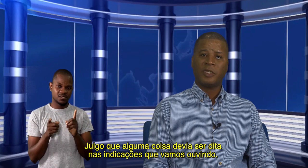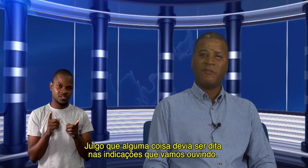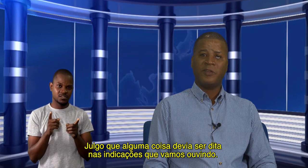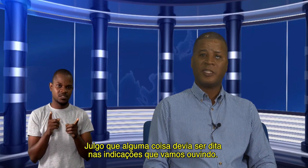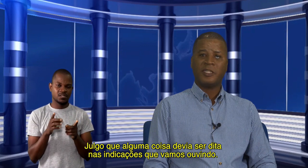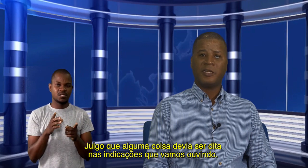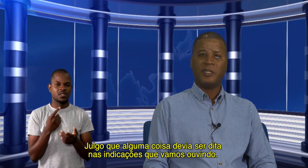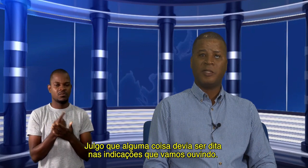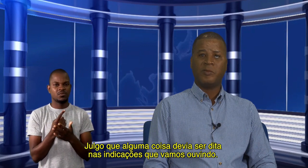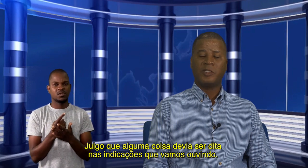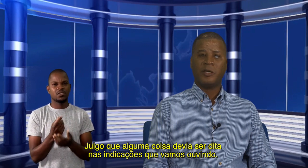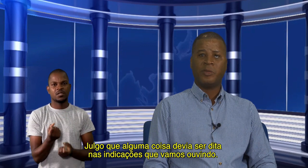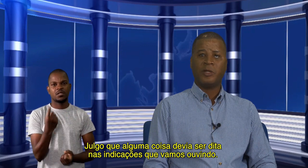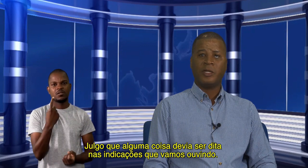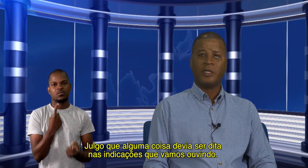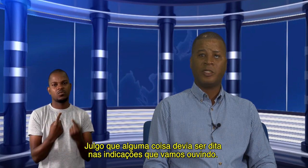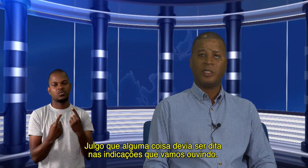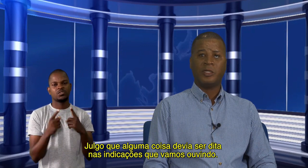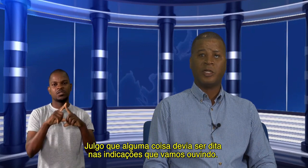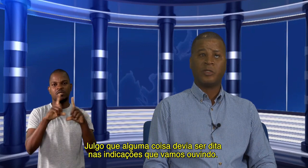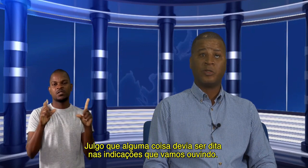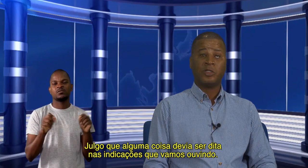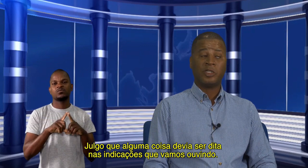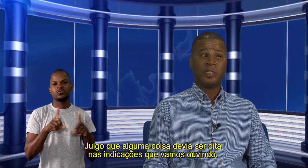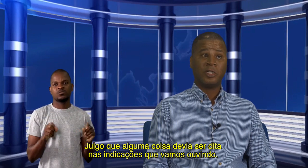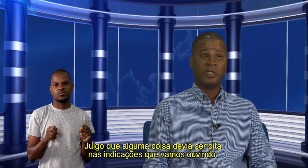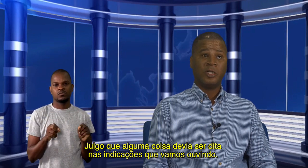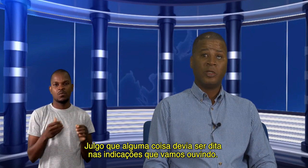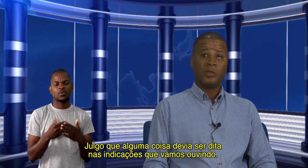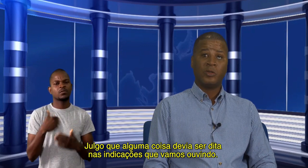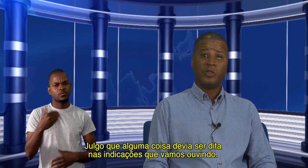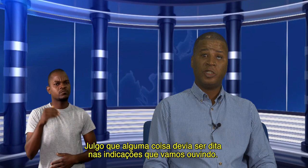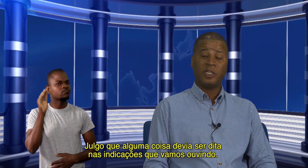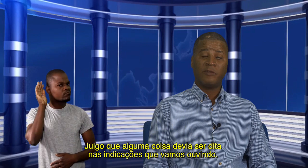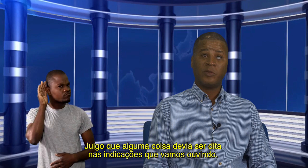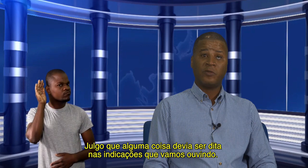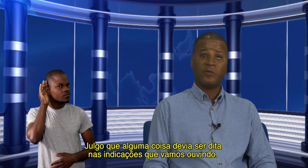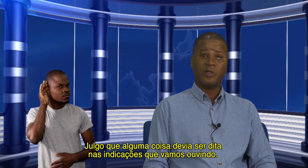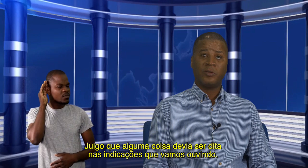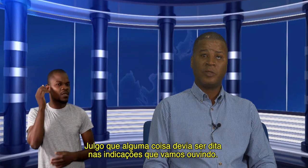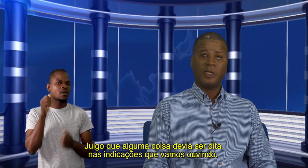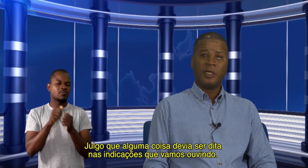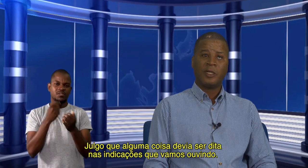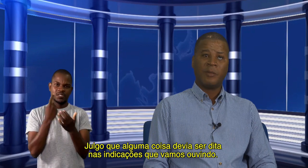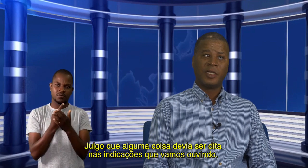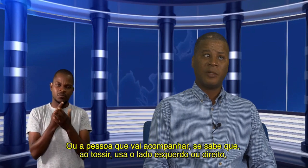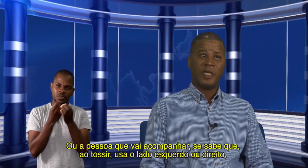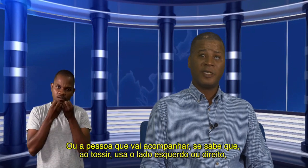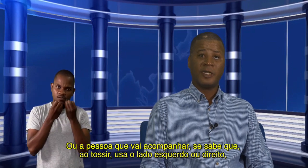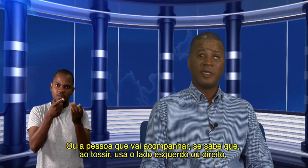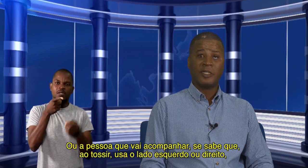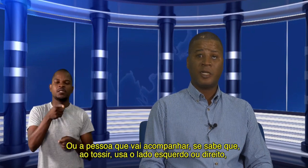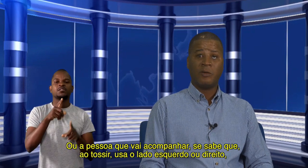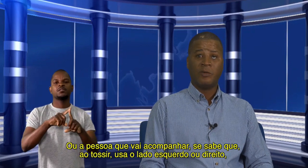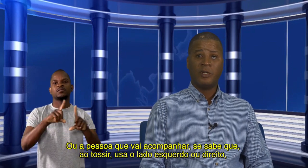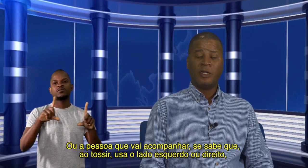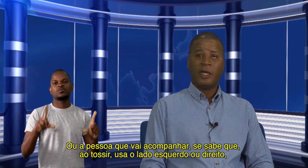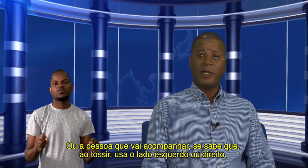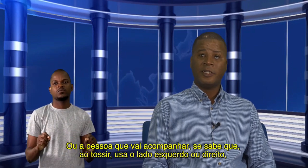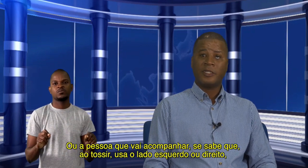devia ser dita sempre nas indicações que todos os dias vamos ouvindo, que também chamassem a atenção a esse